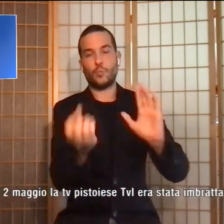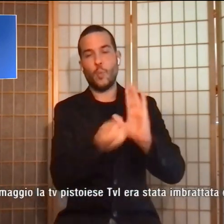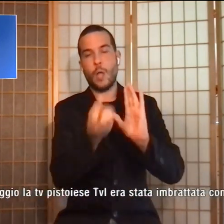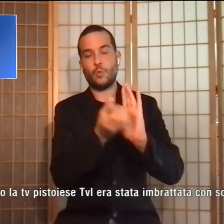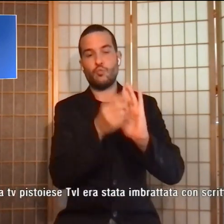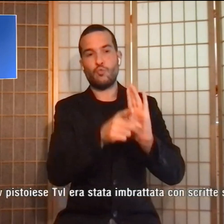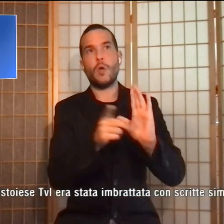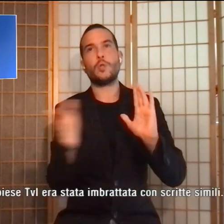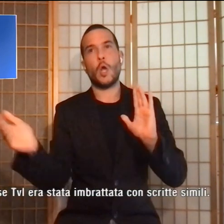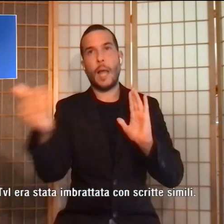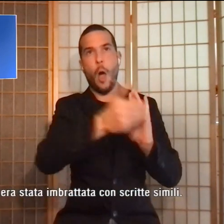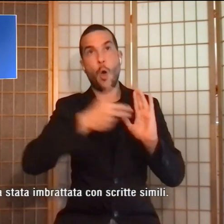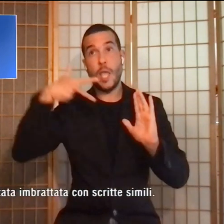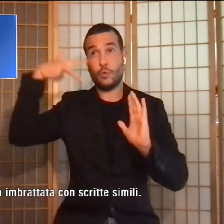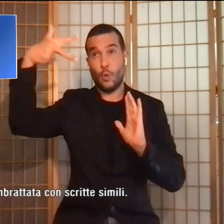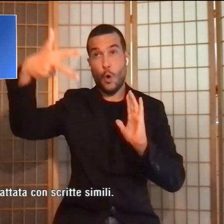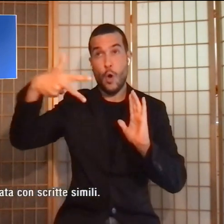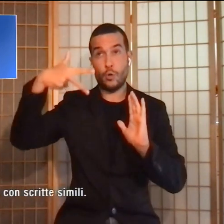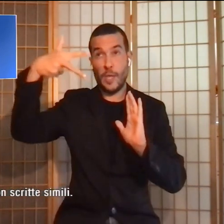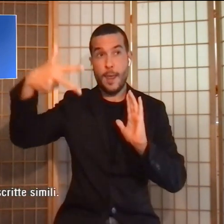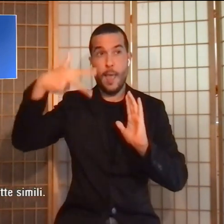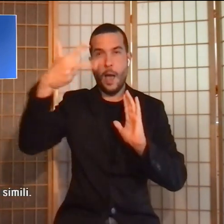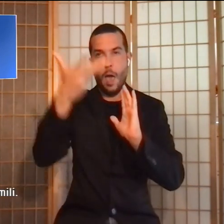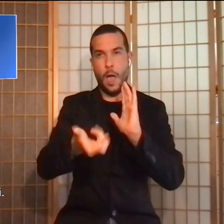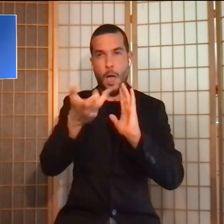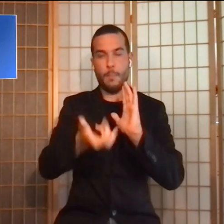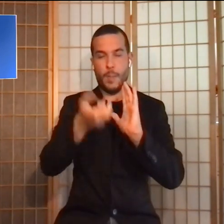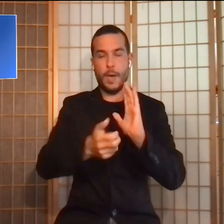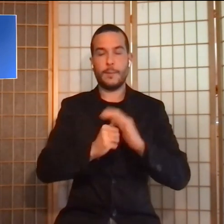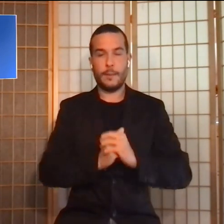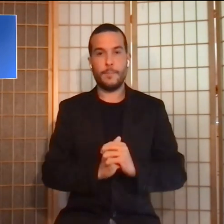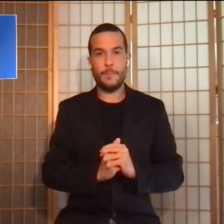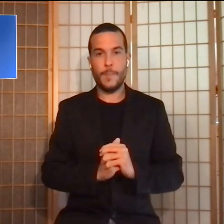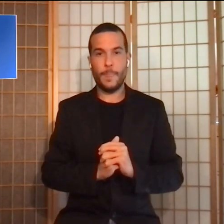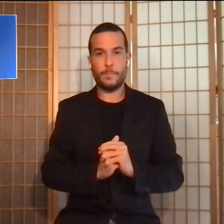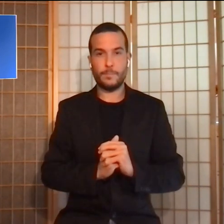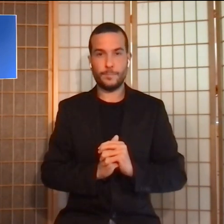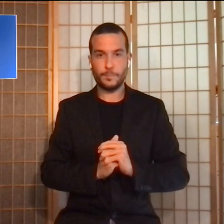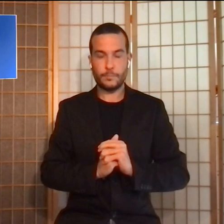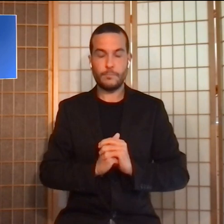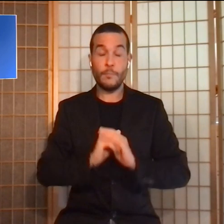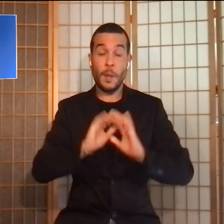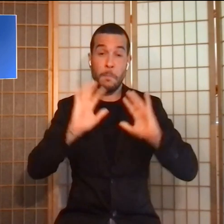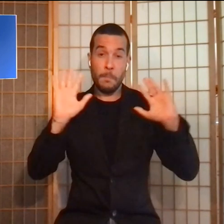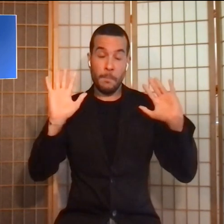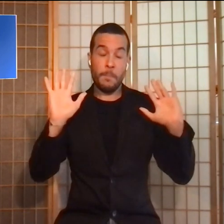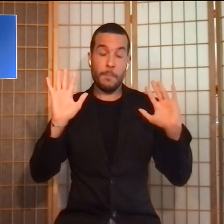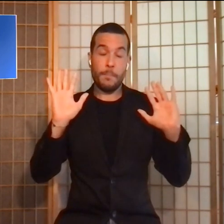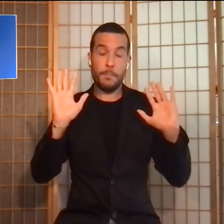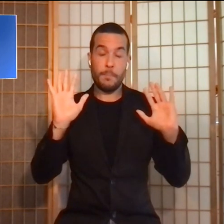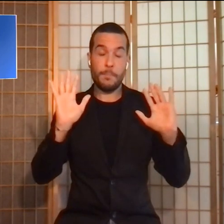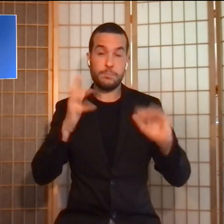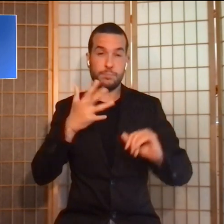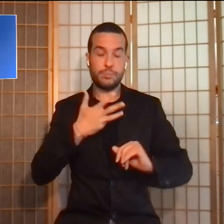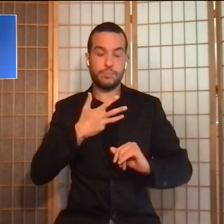le immagini delle telecamere di sorveglianza e però c'è anche un fatto che si tratta della